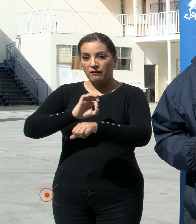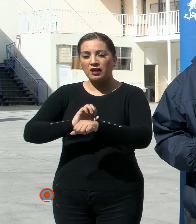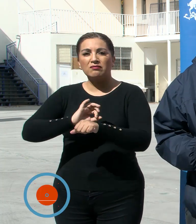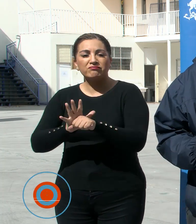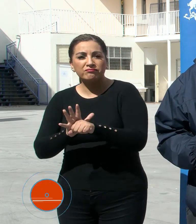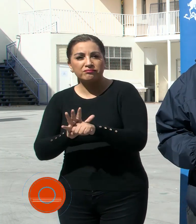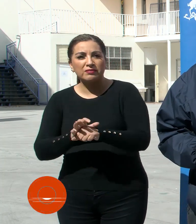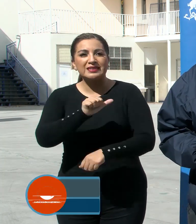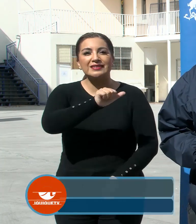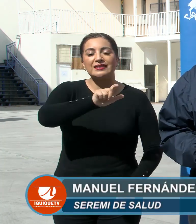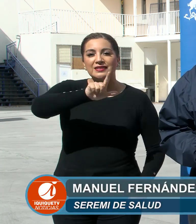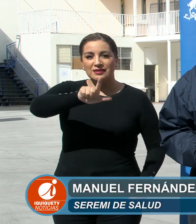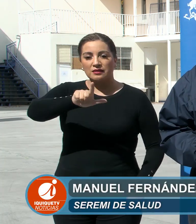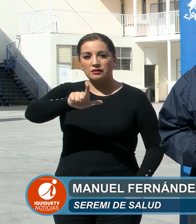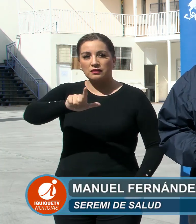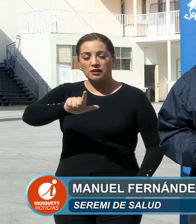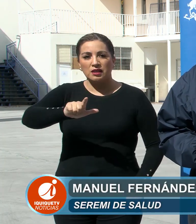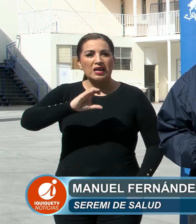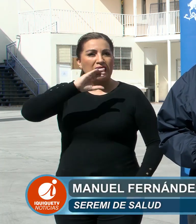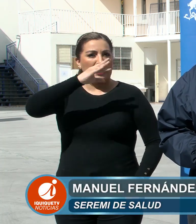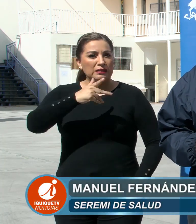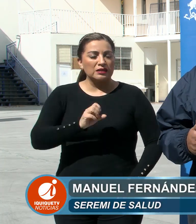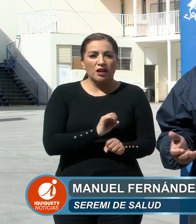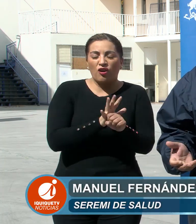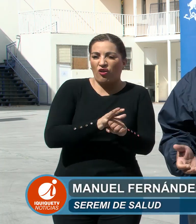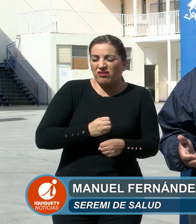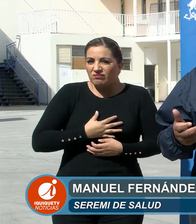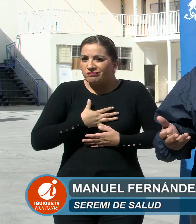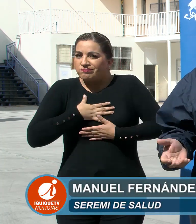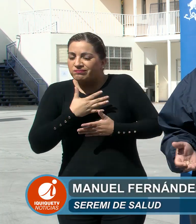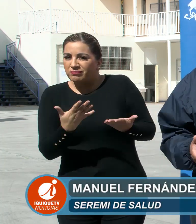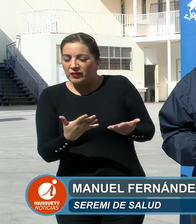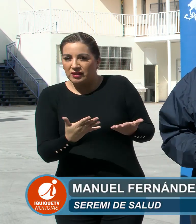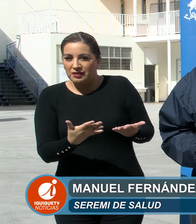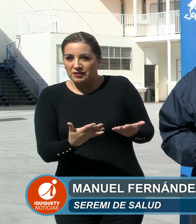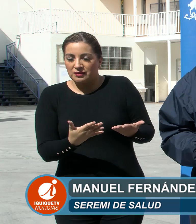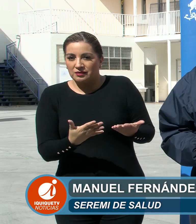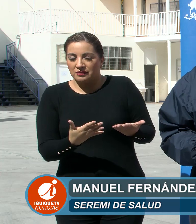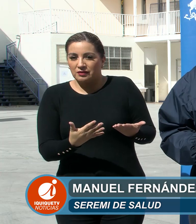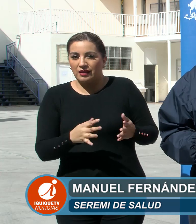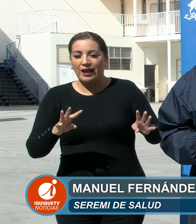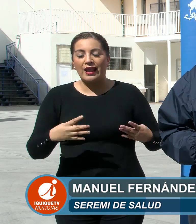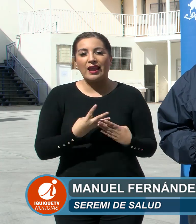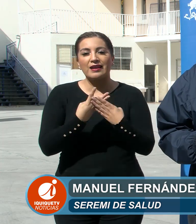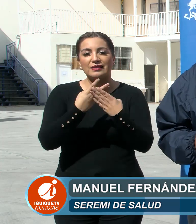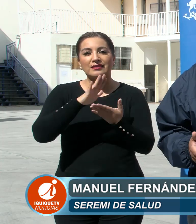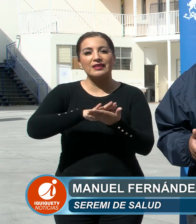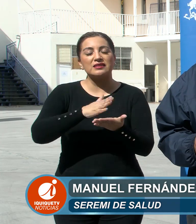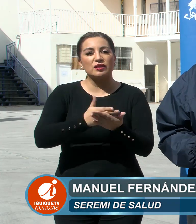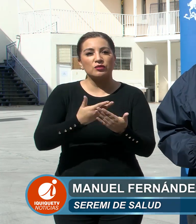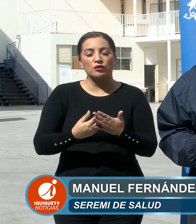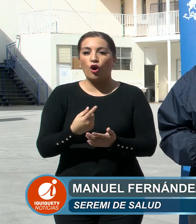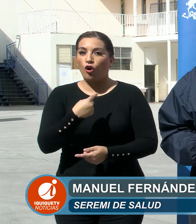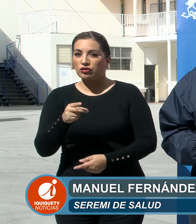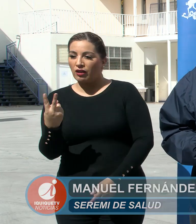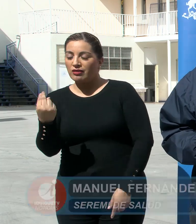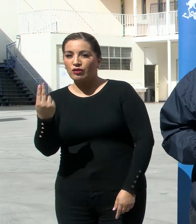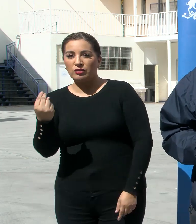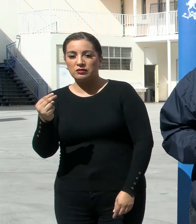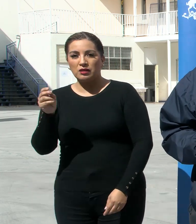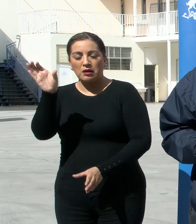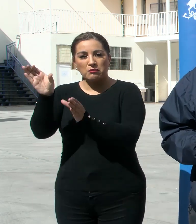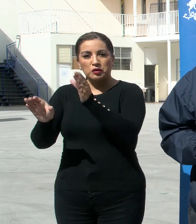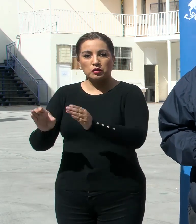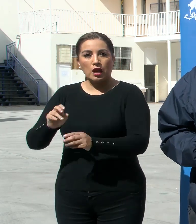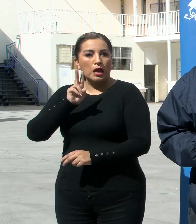corresponden a casos sintomáticos, principalmente determinados en la red asistencial. 12 corresponden a